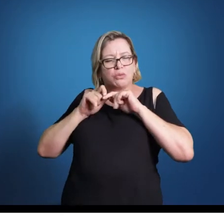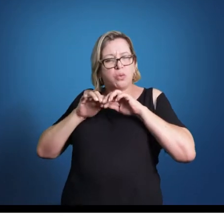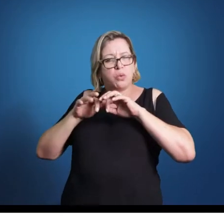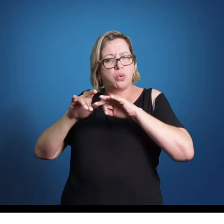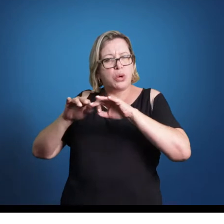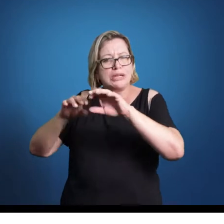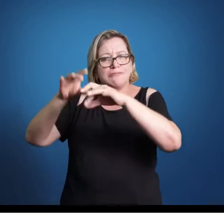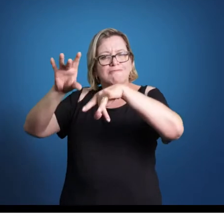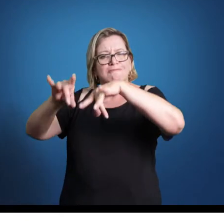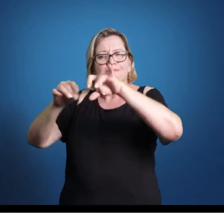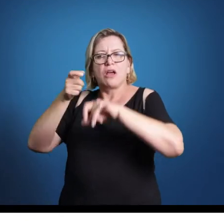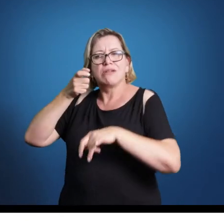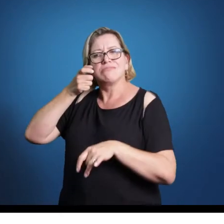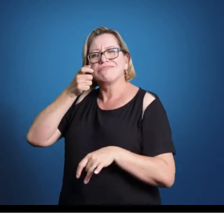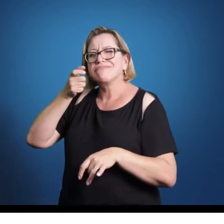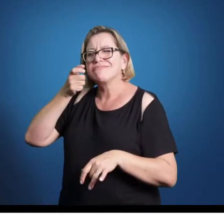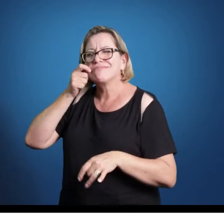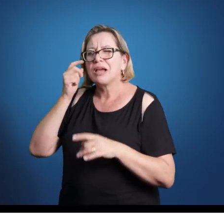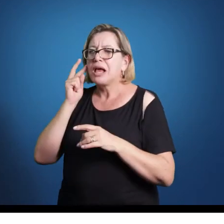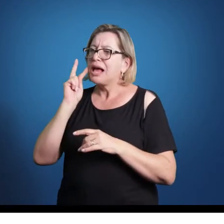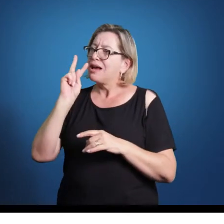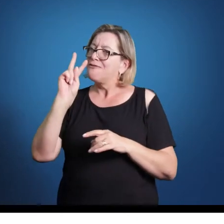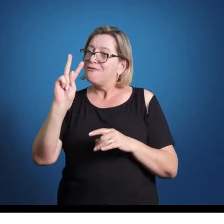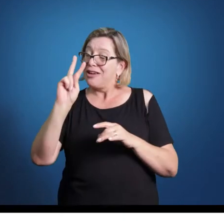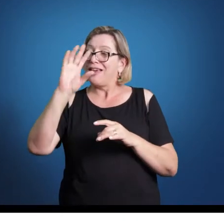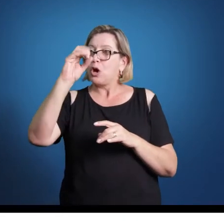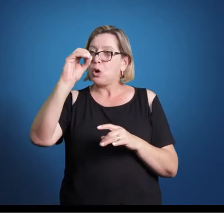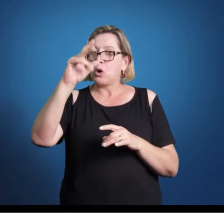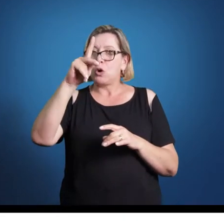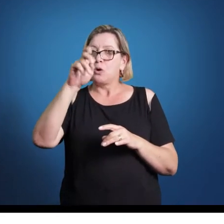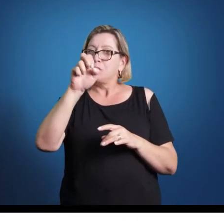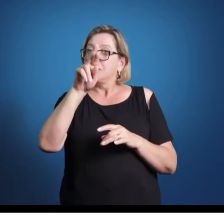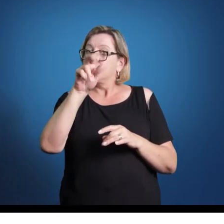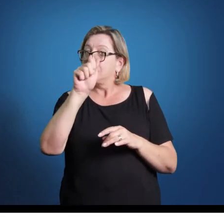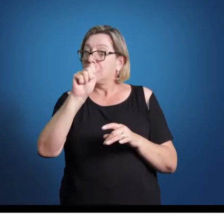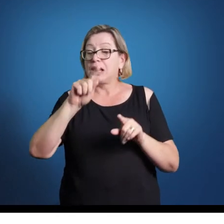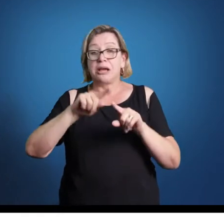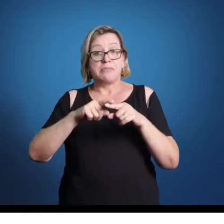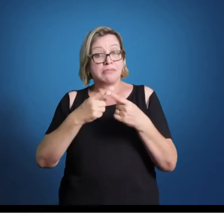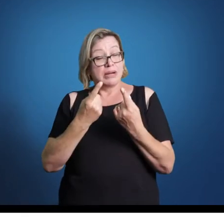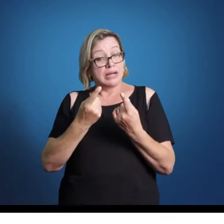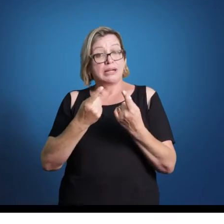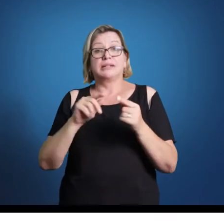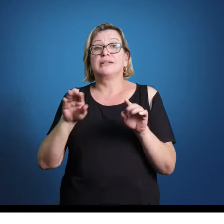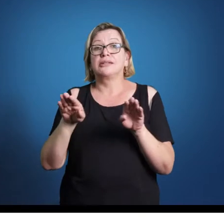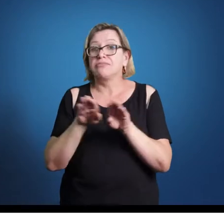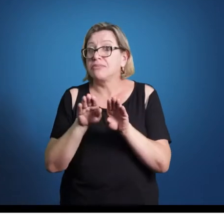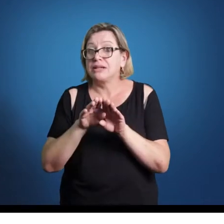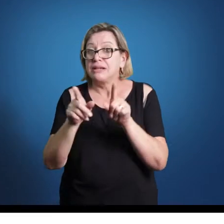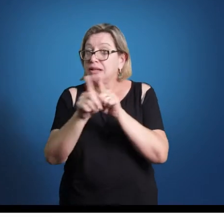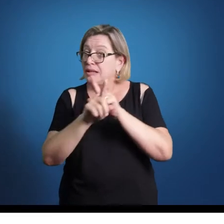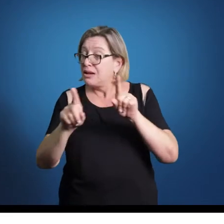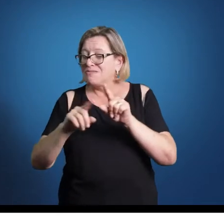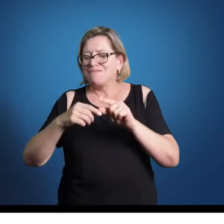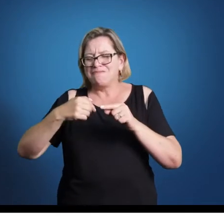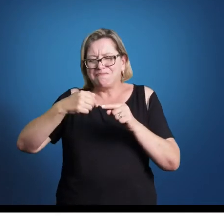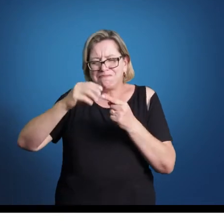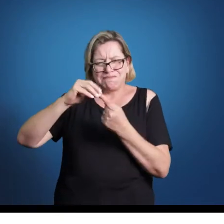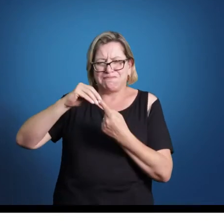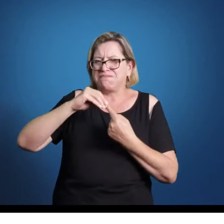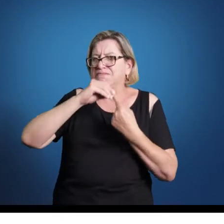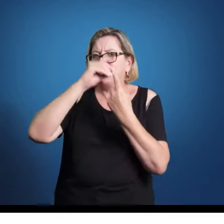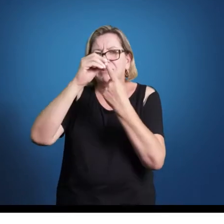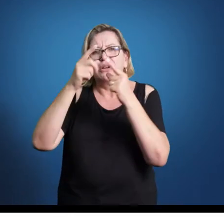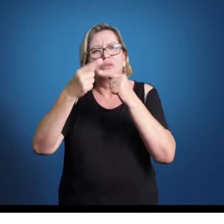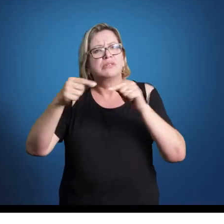mas ela claramente não exerce a mesma importância para os músicos, para os criativos, para os compositores, ou até para os connoisseurs,